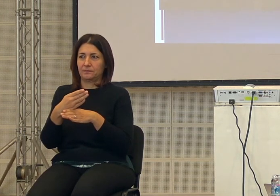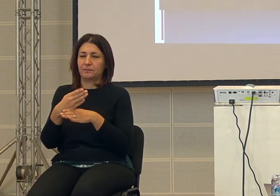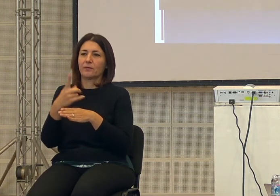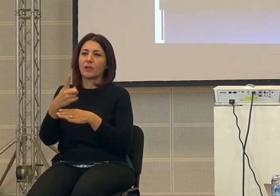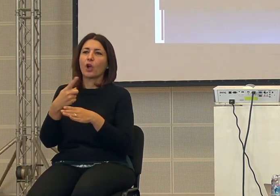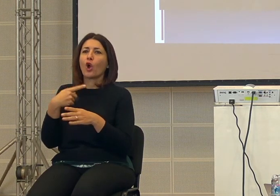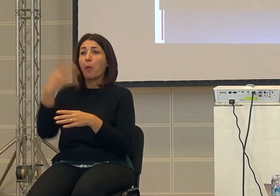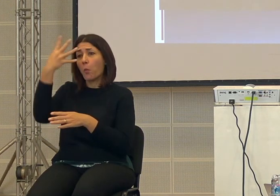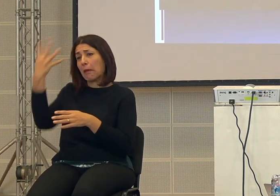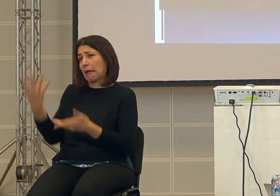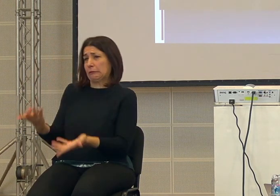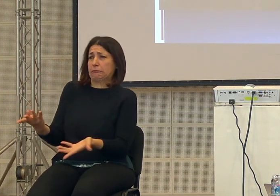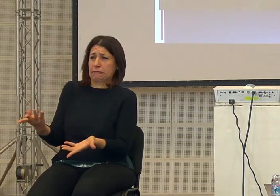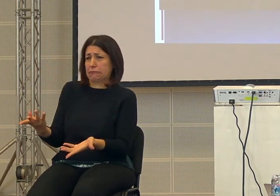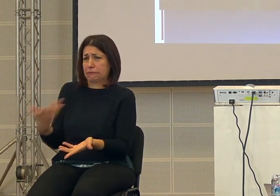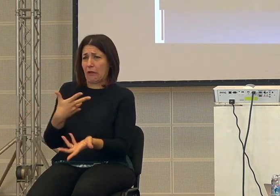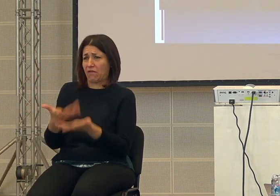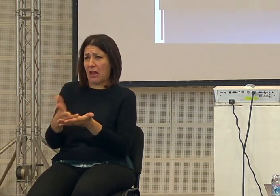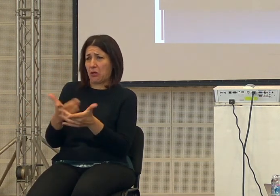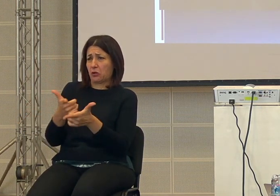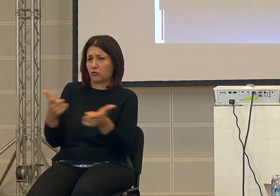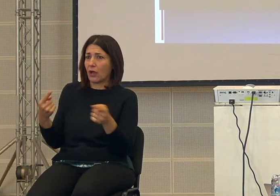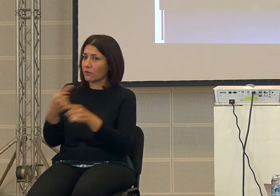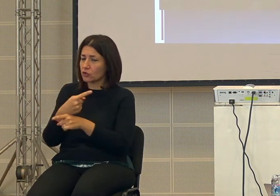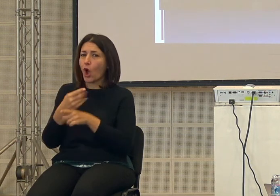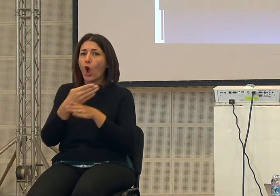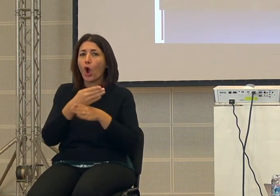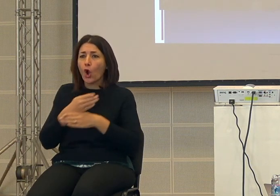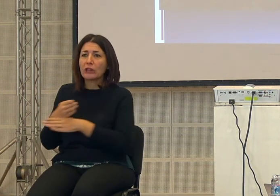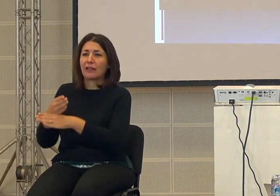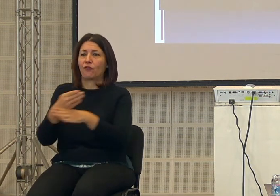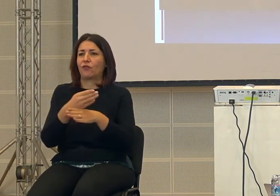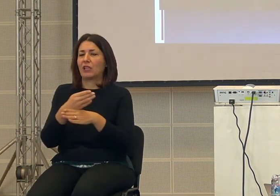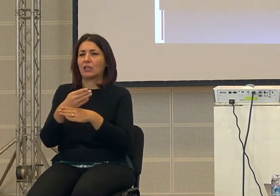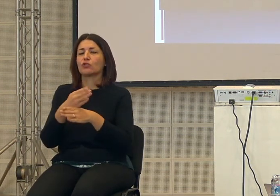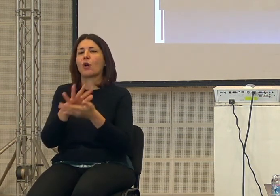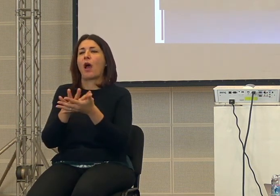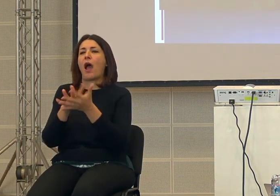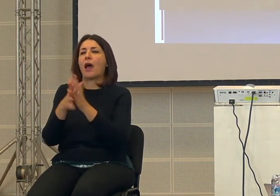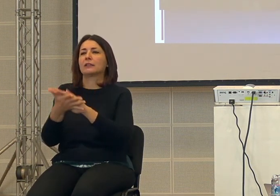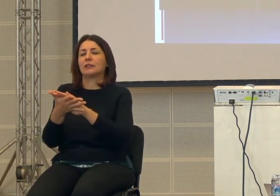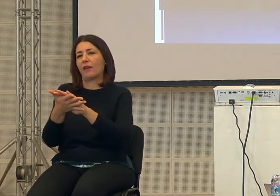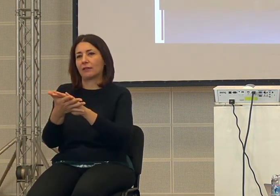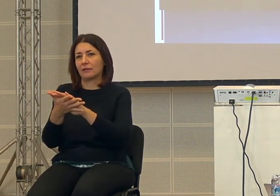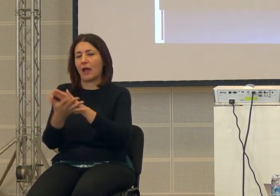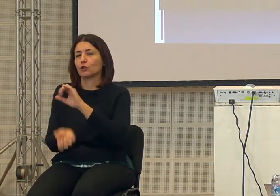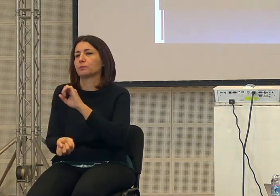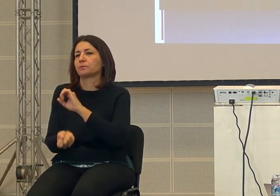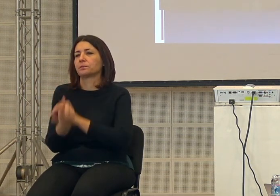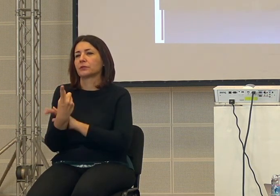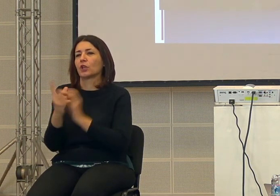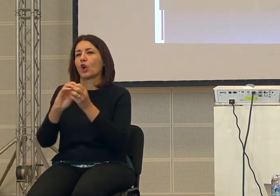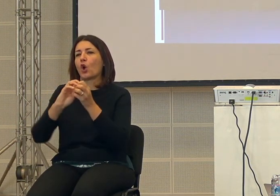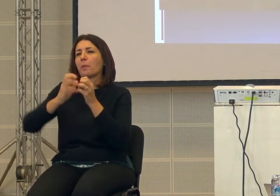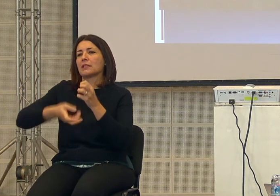mito no è una realtà tutti quindi sono condivisi da milioni e poi miliardi di persone hanno permesso una complessità di organizzazione